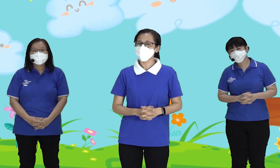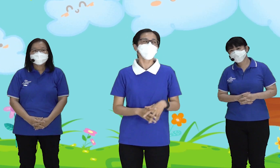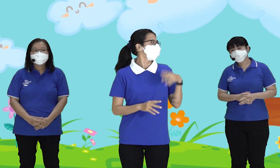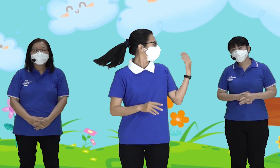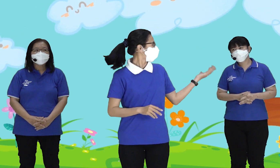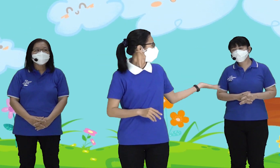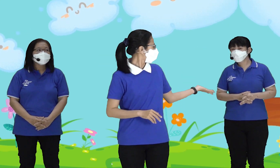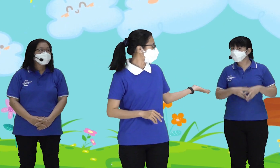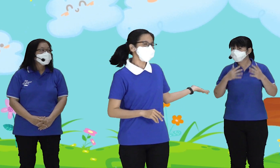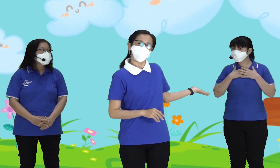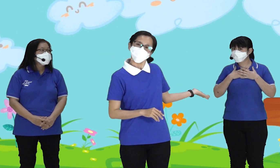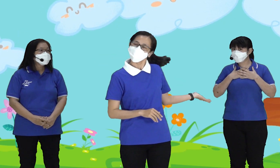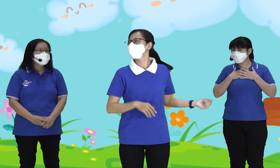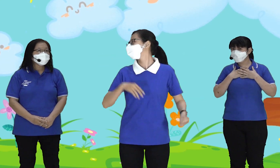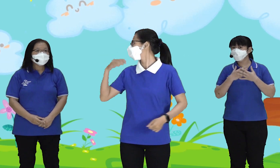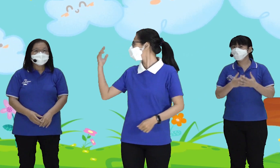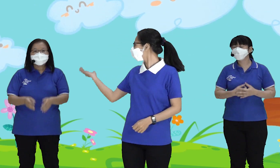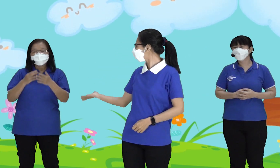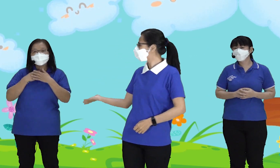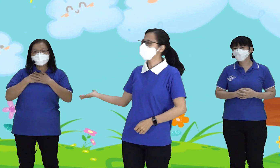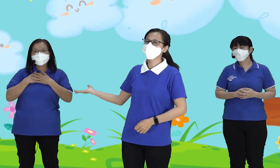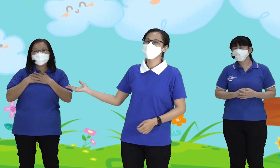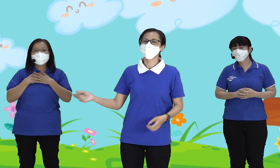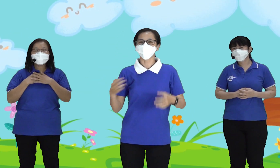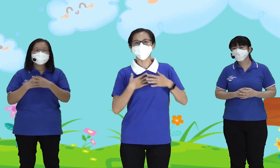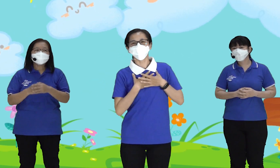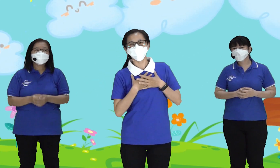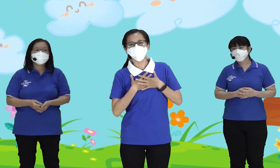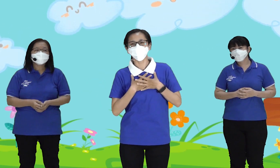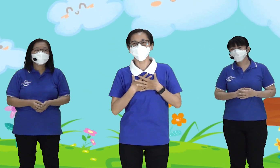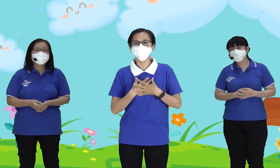Di Sini Sini Sini Sini